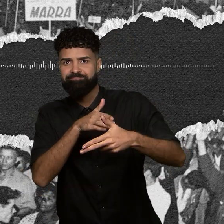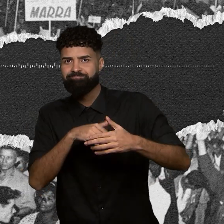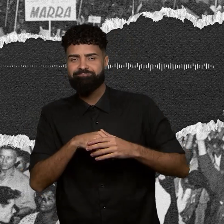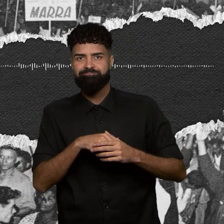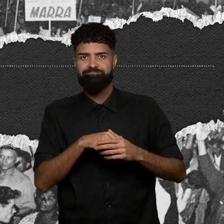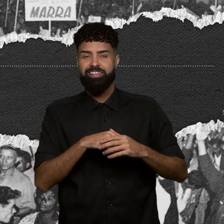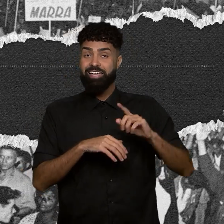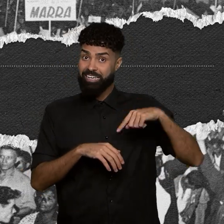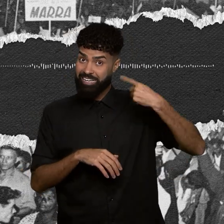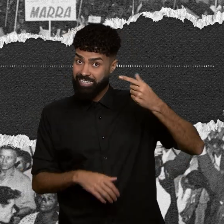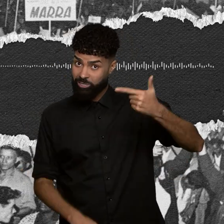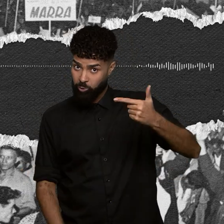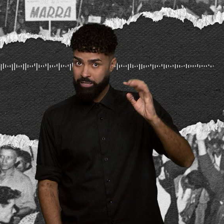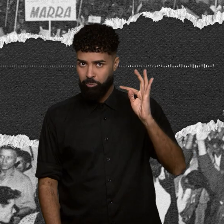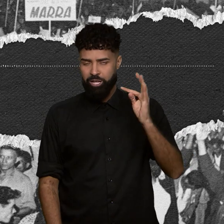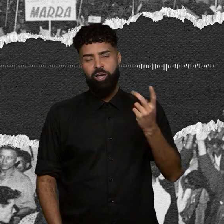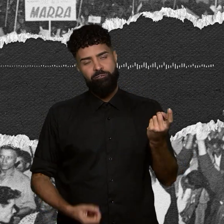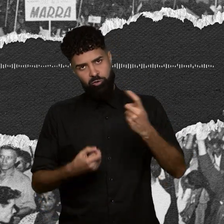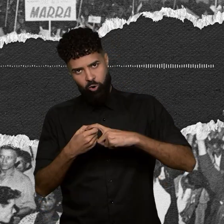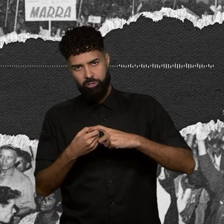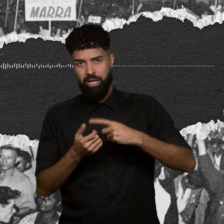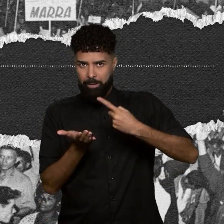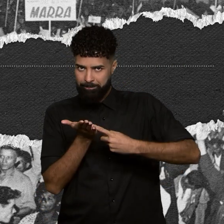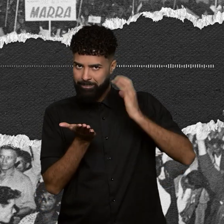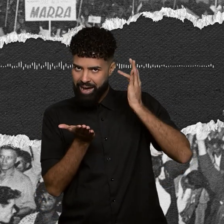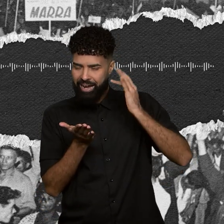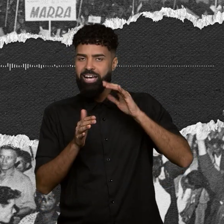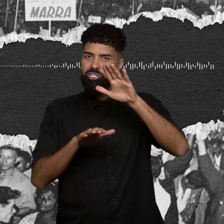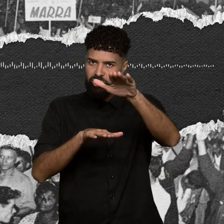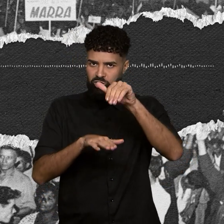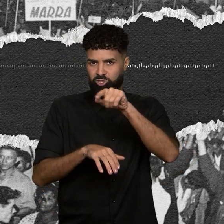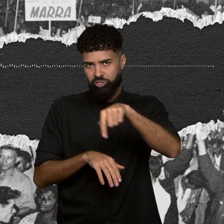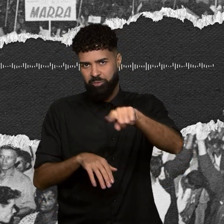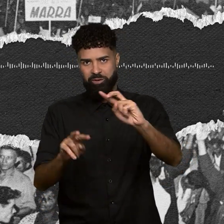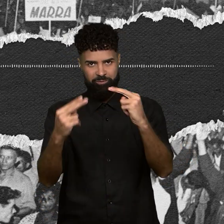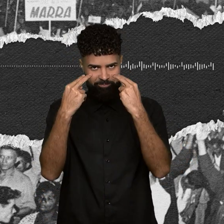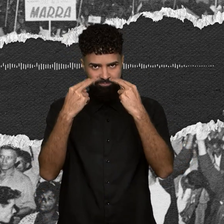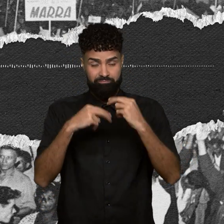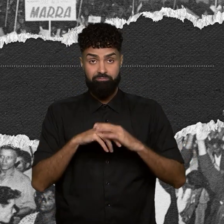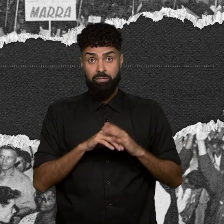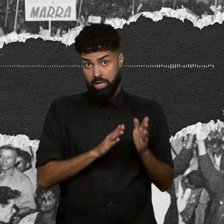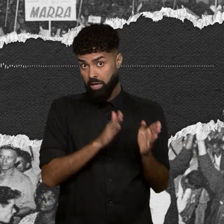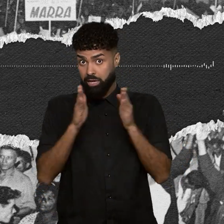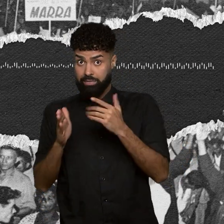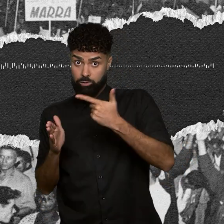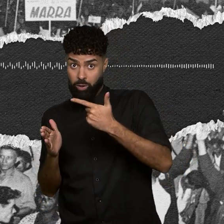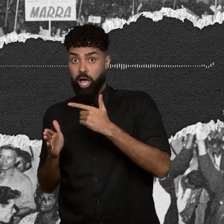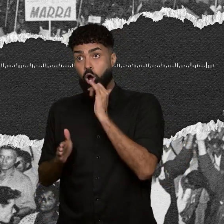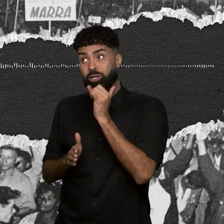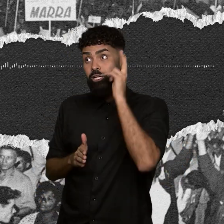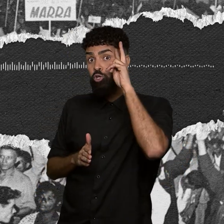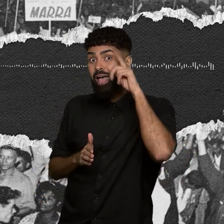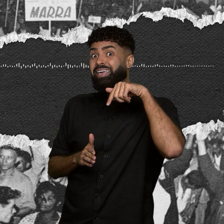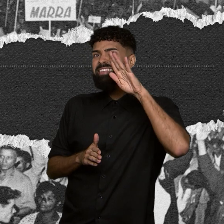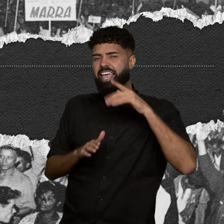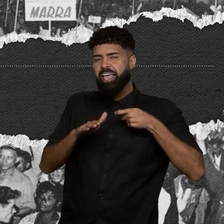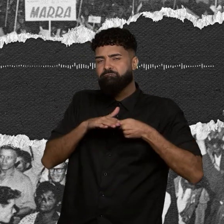temporada. Quando tiver data, avisamos por aqui. Será a vez de contar a história de quem investiu na ditadura para